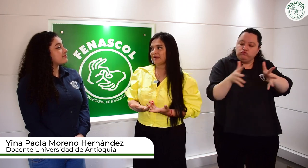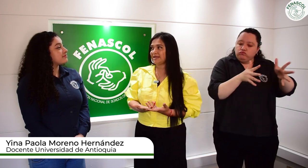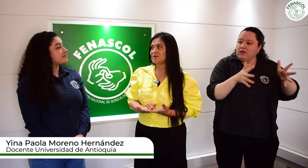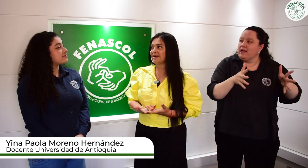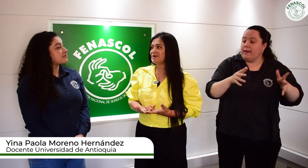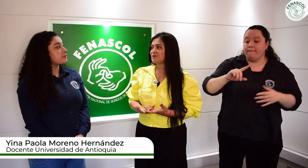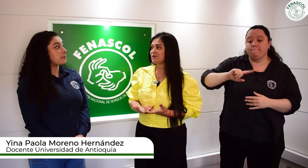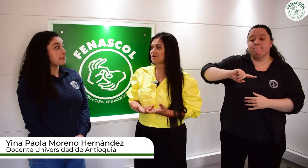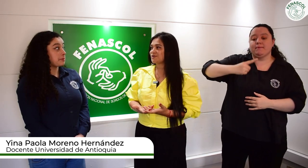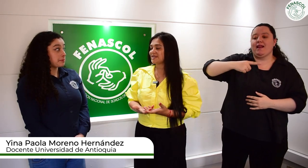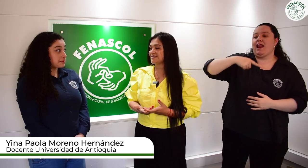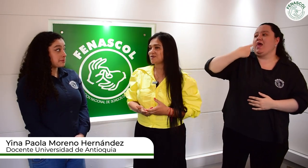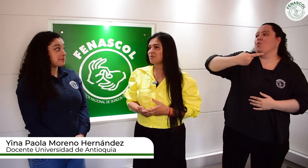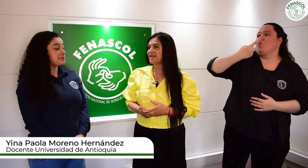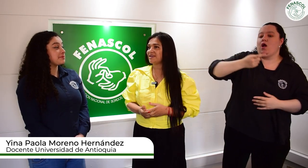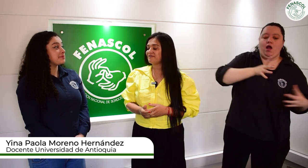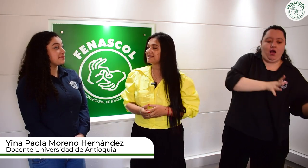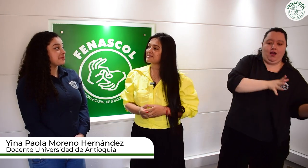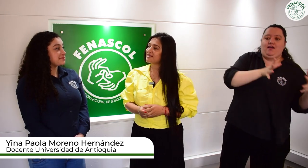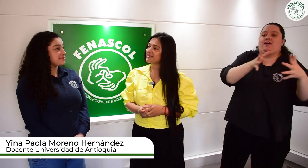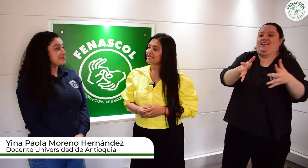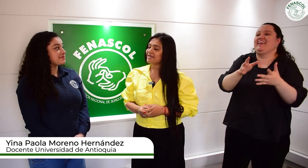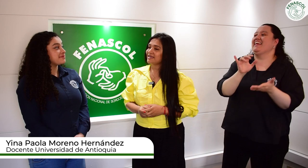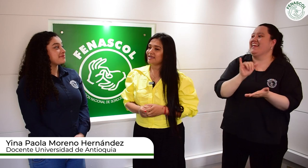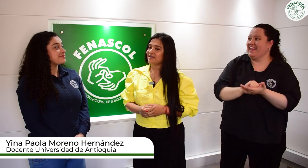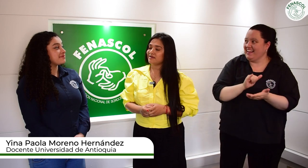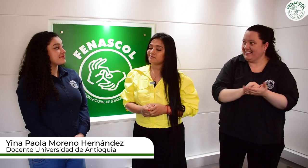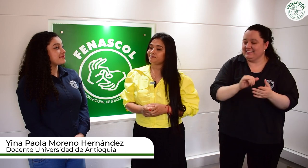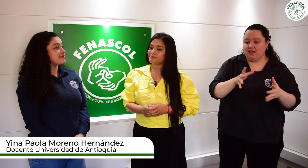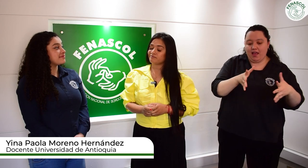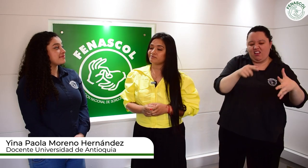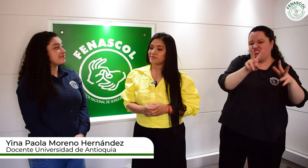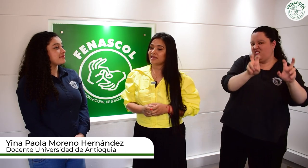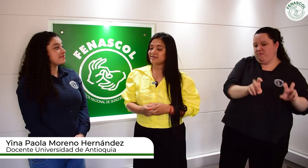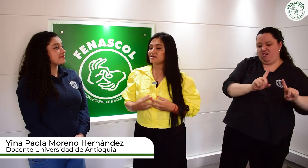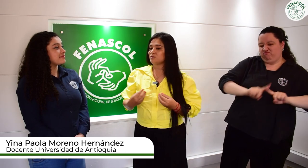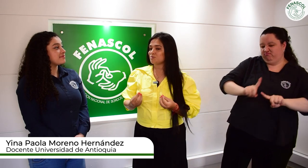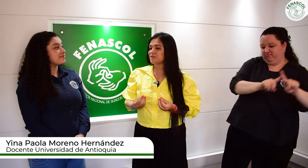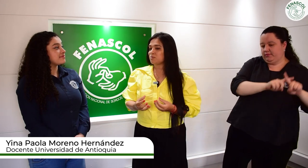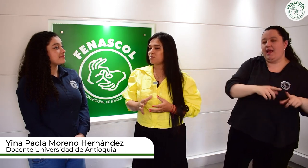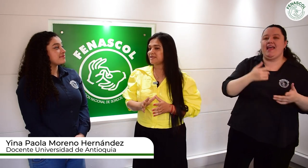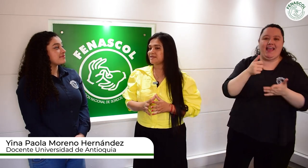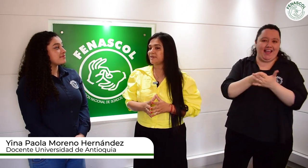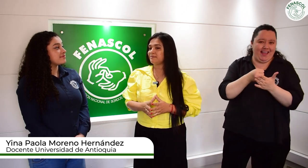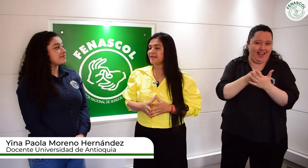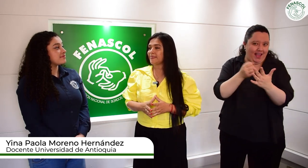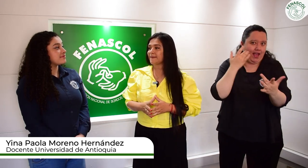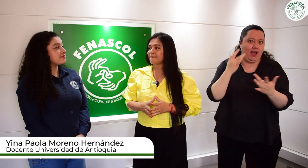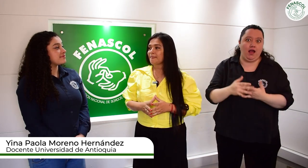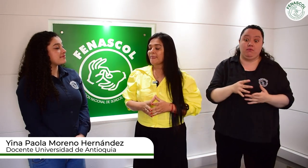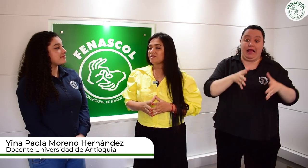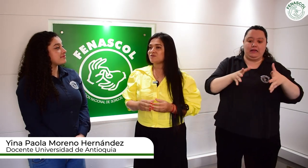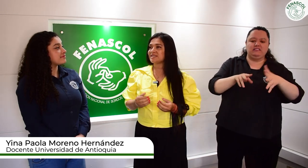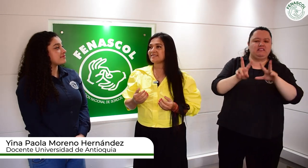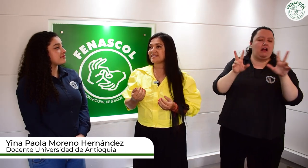la primera lengua de los sordos, que es como la defensa que hacemos pues como principalmente. Entonces,